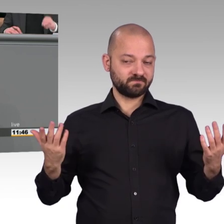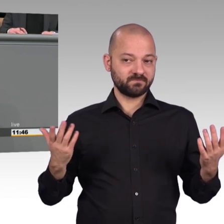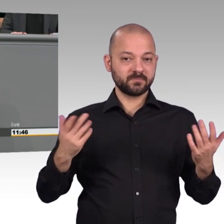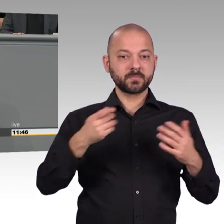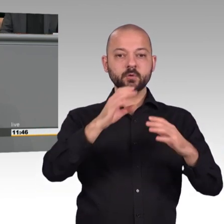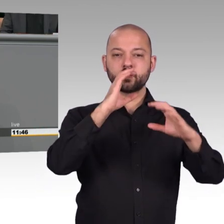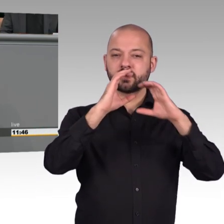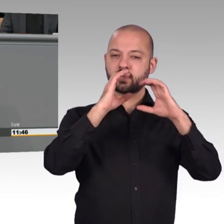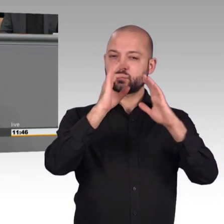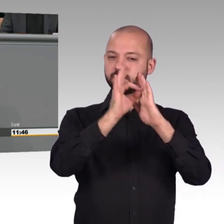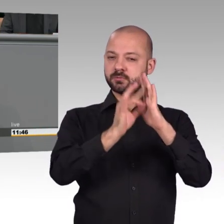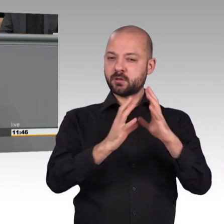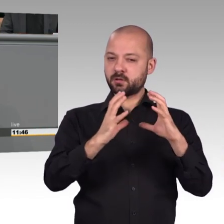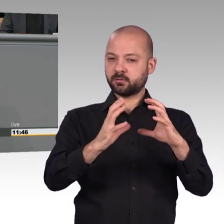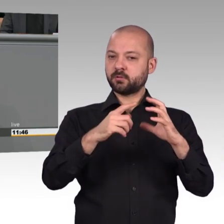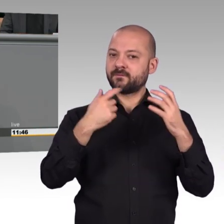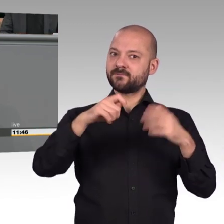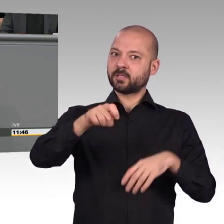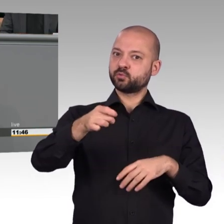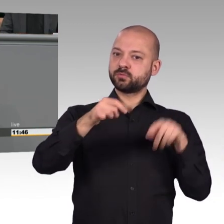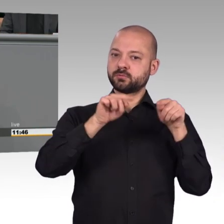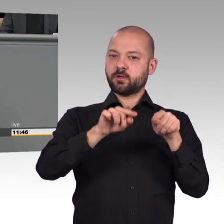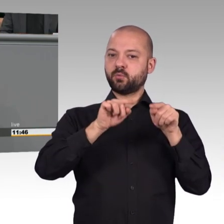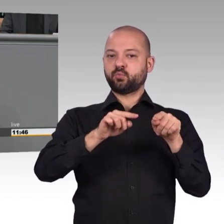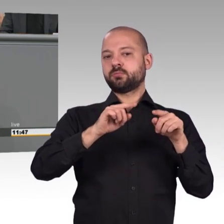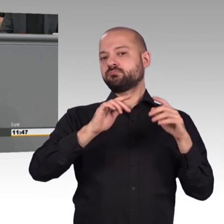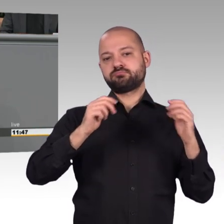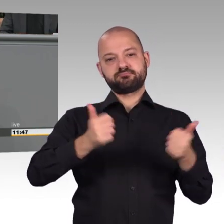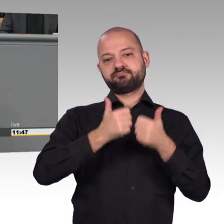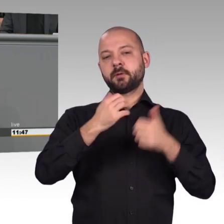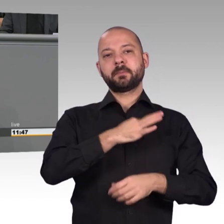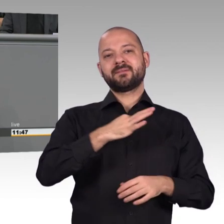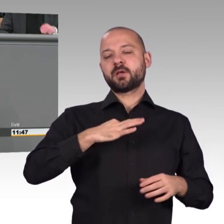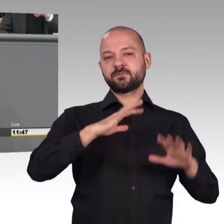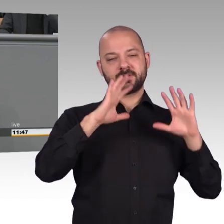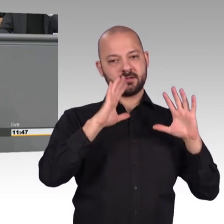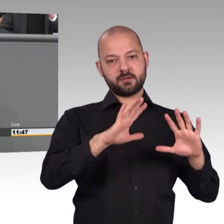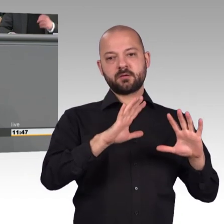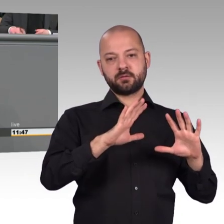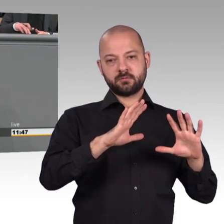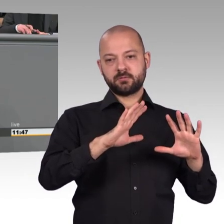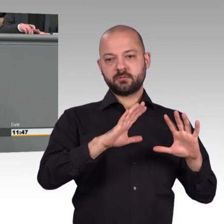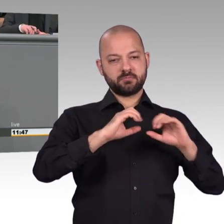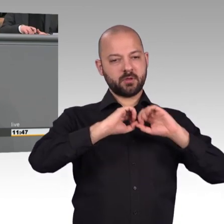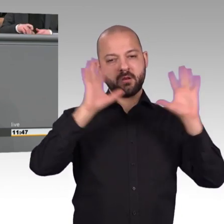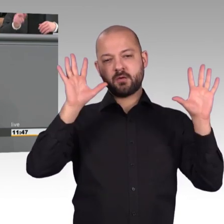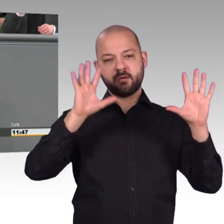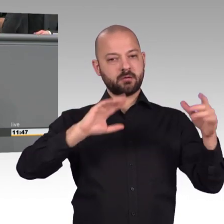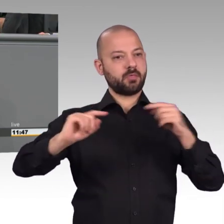sondern kriminelle Strukturen im Internet. Und Sie fördern damit die Ausbreitung von rechtsfreien Räumen im Internet. Ihren Antrag müssen wir daher